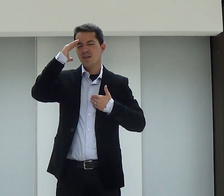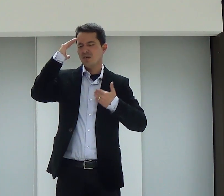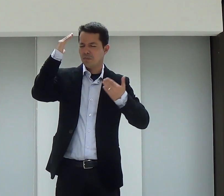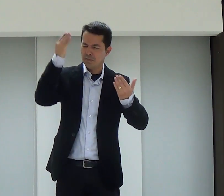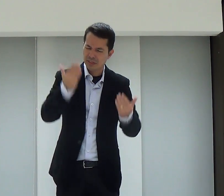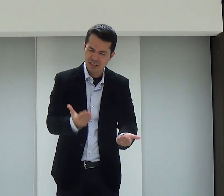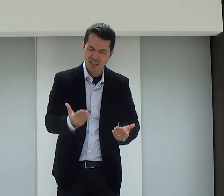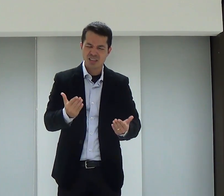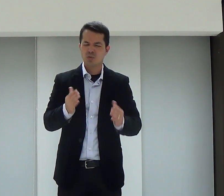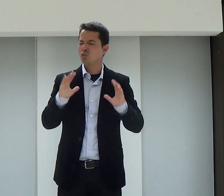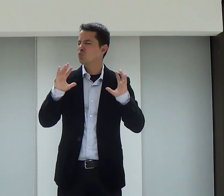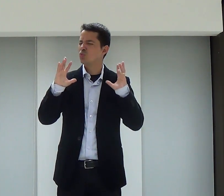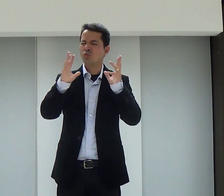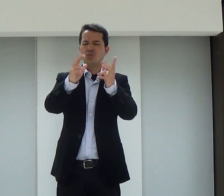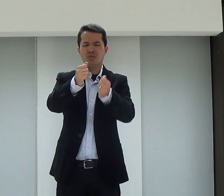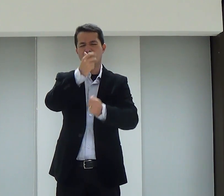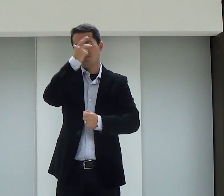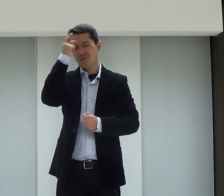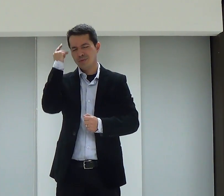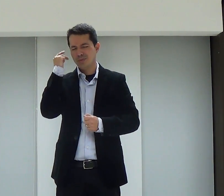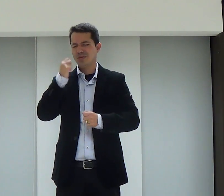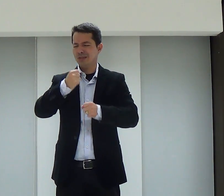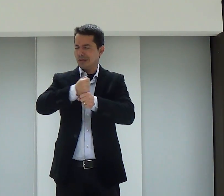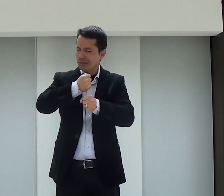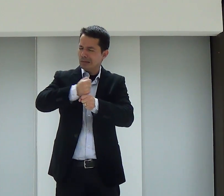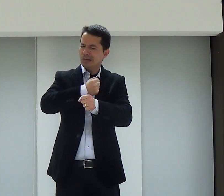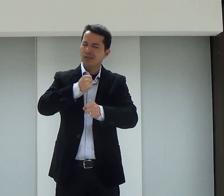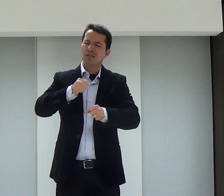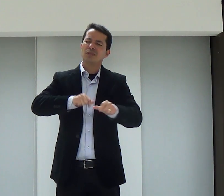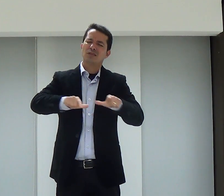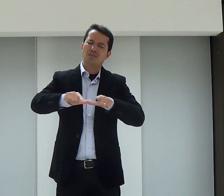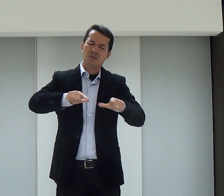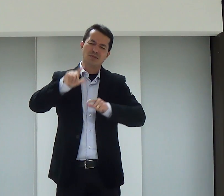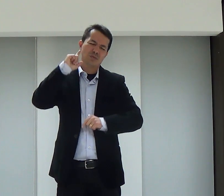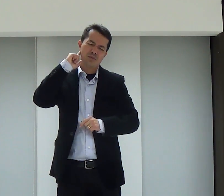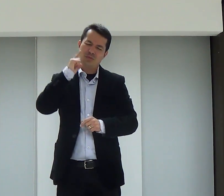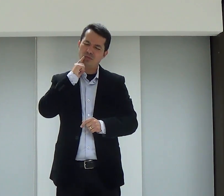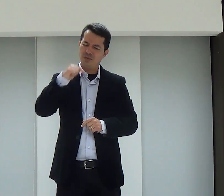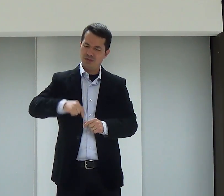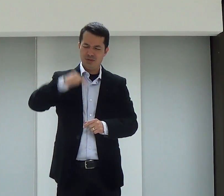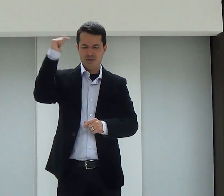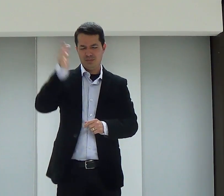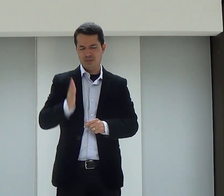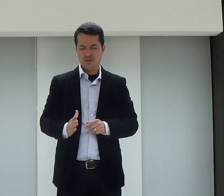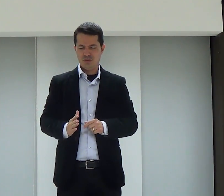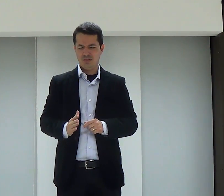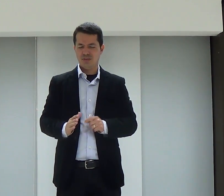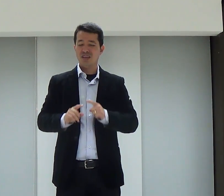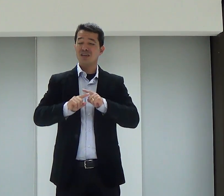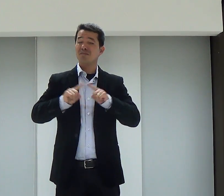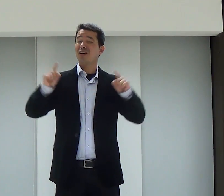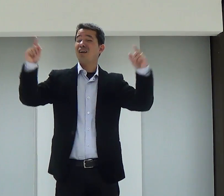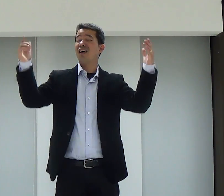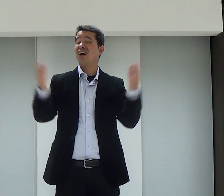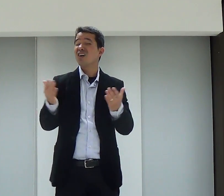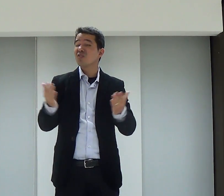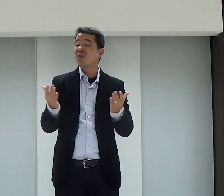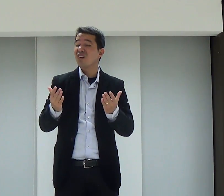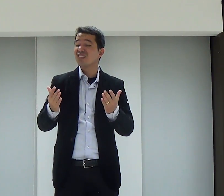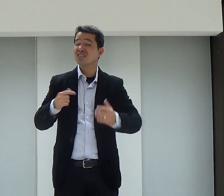pela vida deles. Obrigada, Pai, por todas as pessoas que construíram esse trabalho e construímos aqui no Brasil, mas